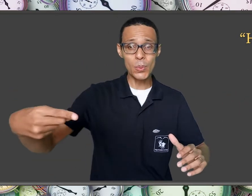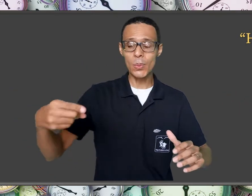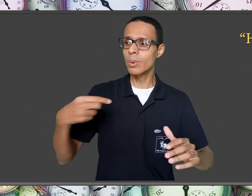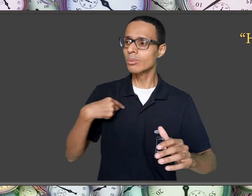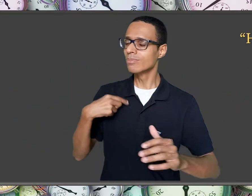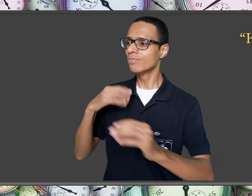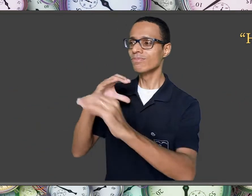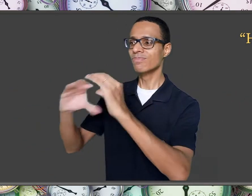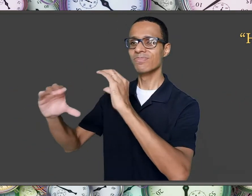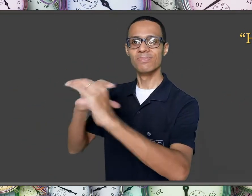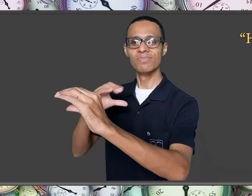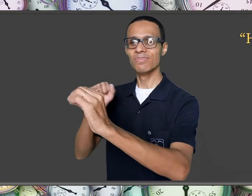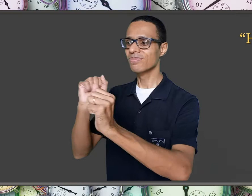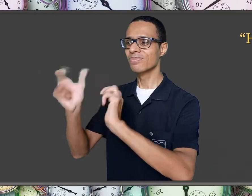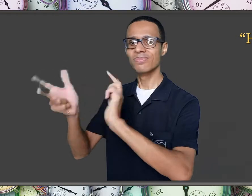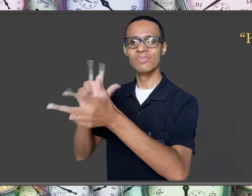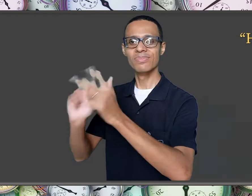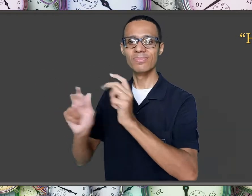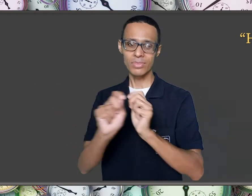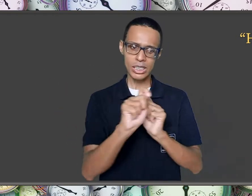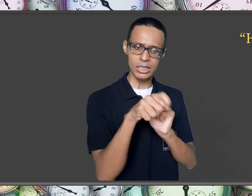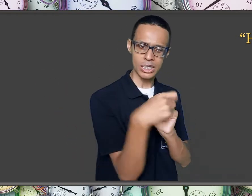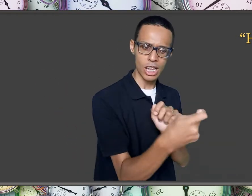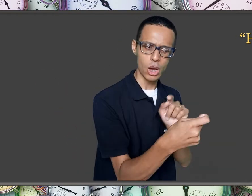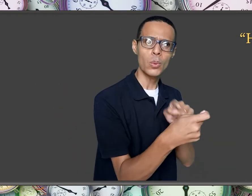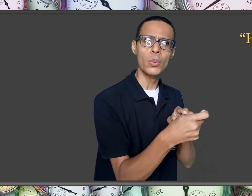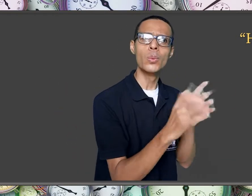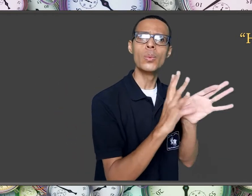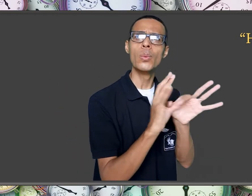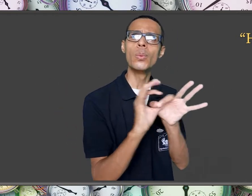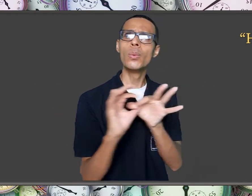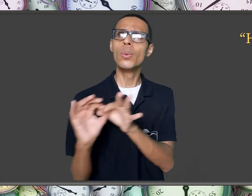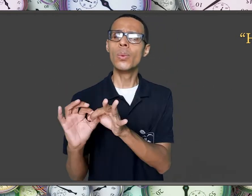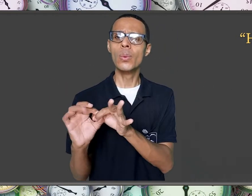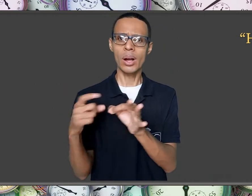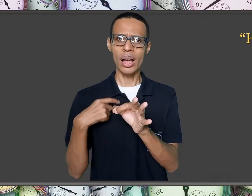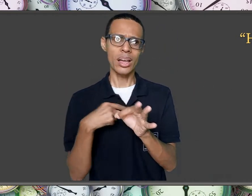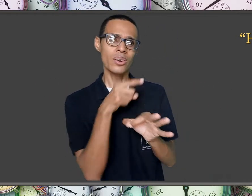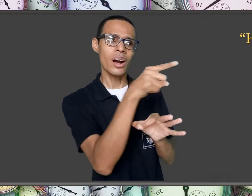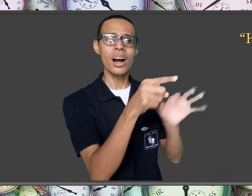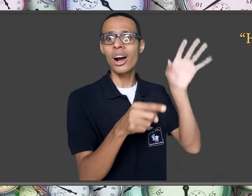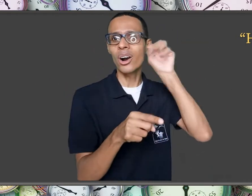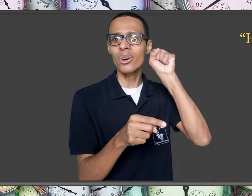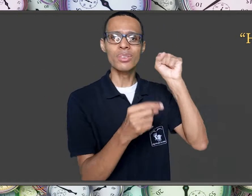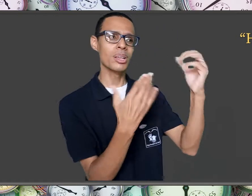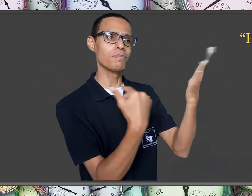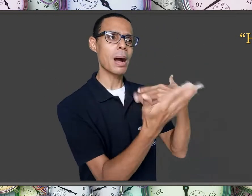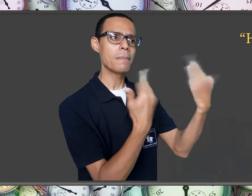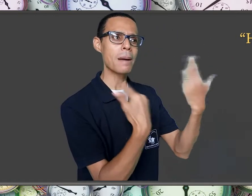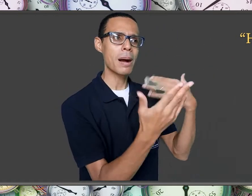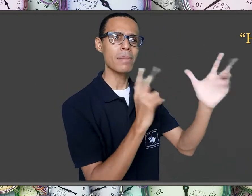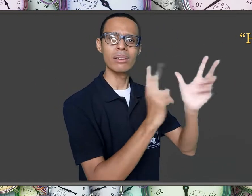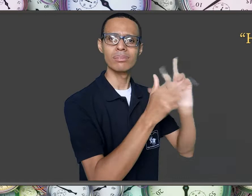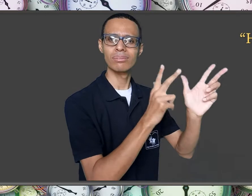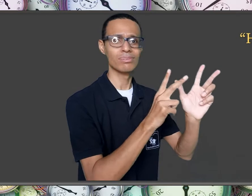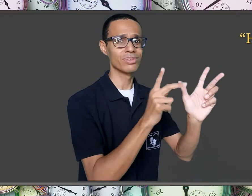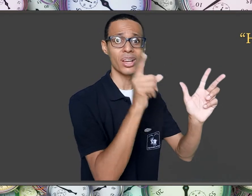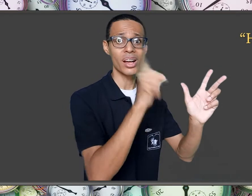utilizar adequadamente um sinal específico, não para conversar com o ouvinte, mas que seja claro e